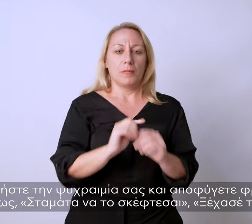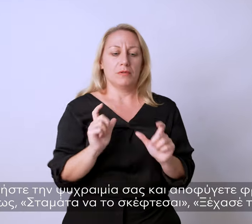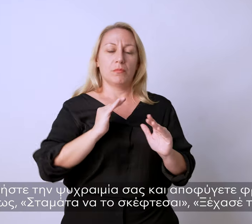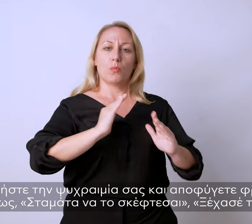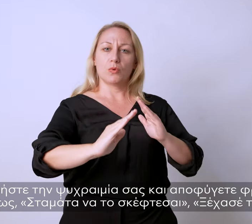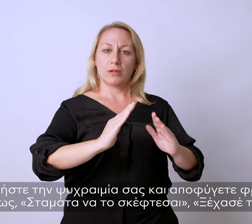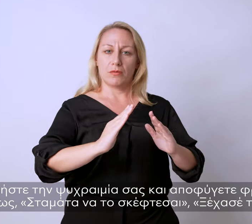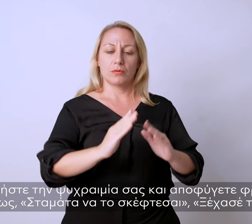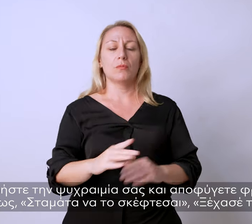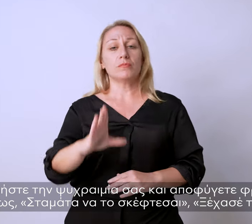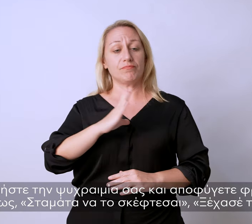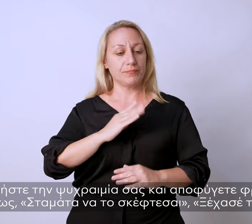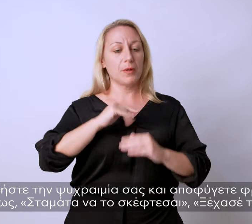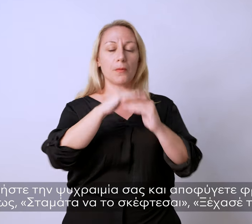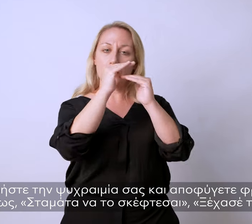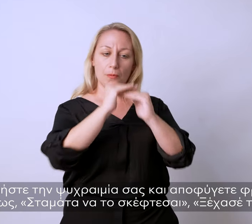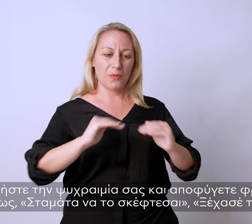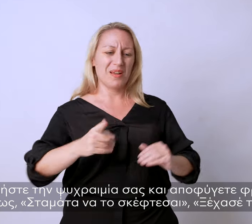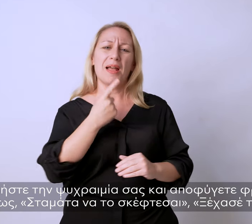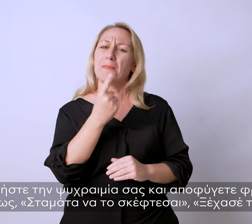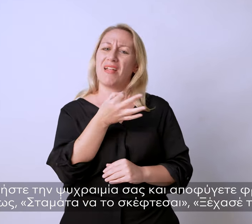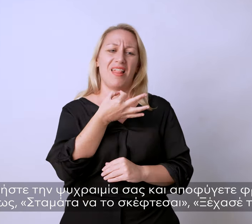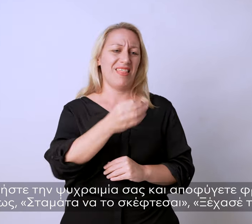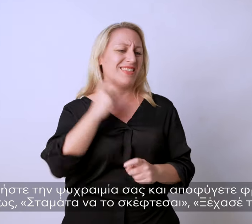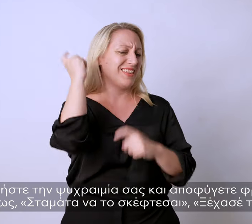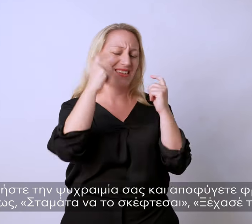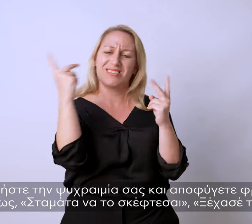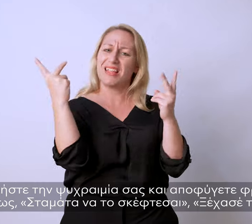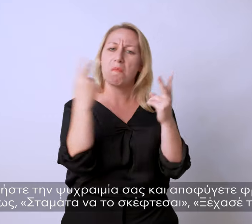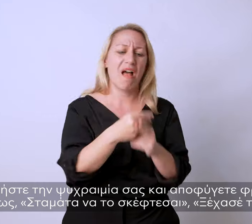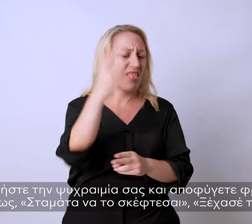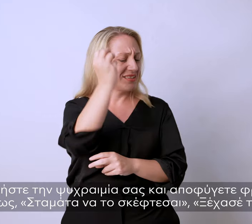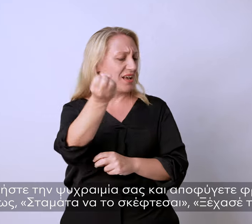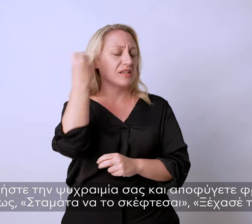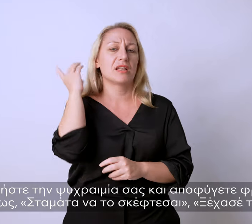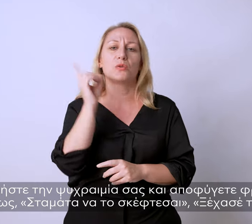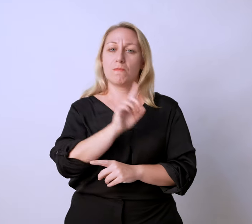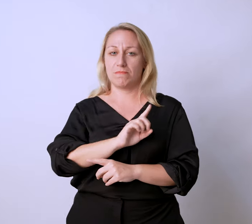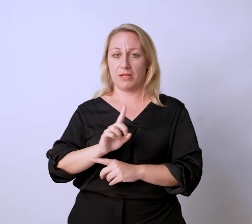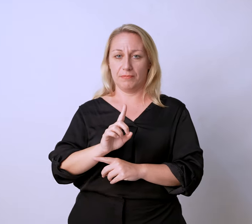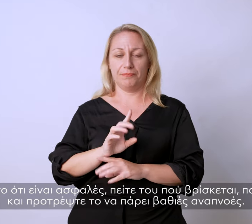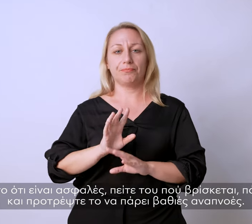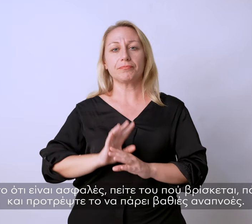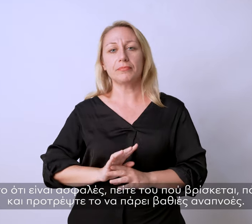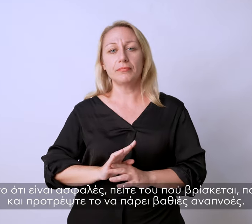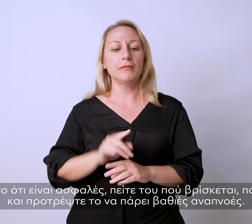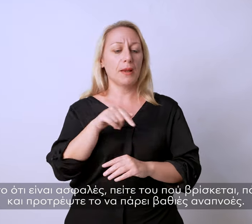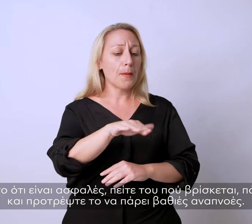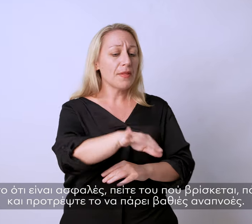ψυχραιμία σας και αποφύγετε φράσεις όπως «σταμάτα να το σκέφτεσαι», «ξέχασέ το». Διαβεβαιώστε το ότι είναι ασφαλές,